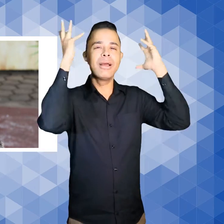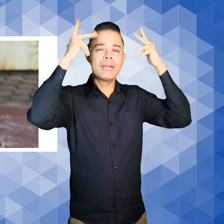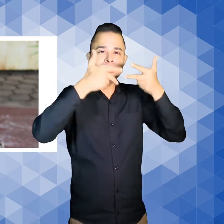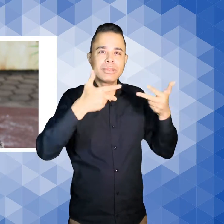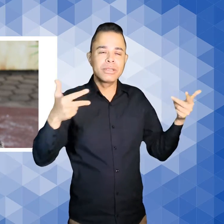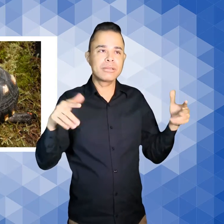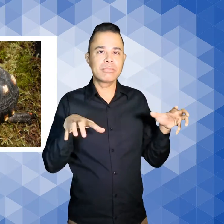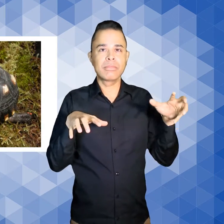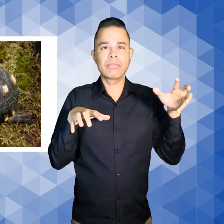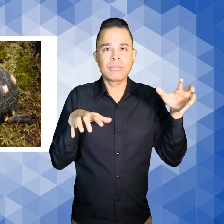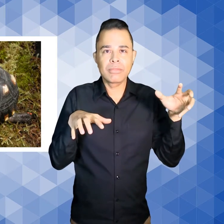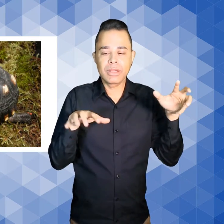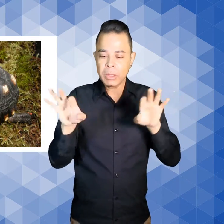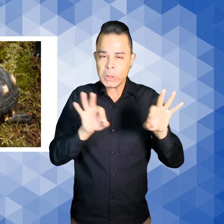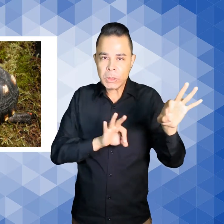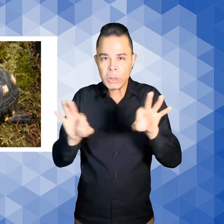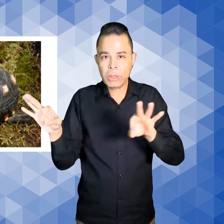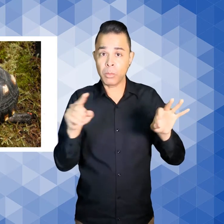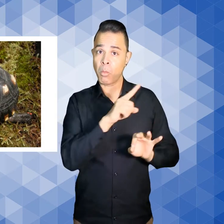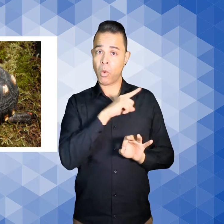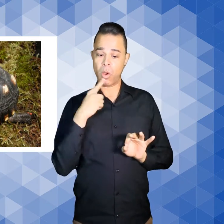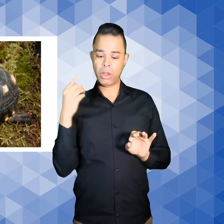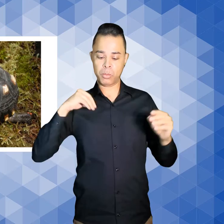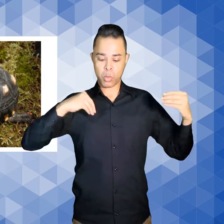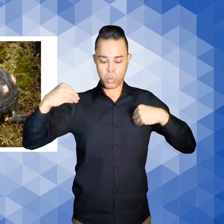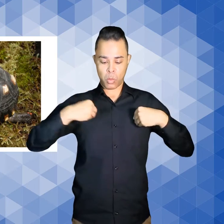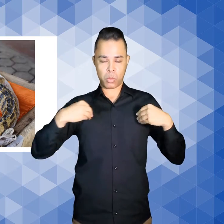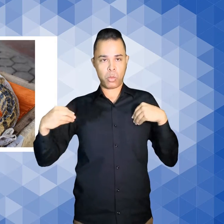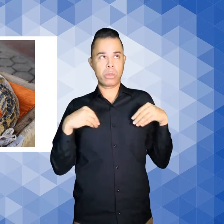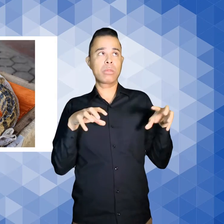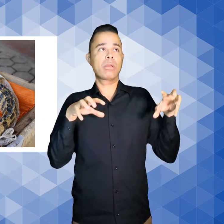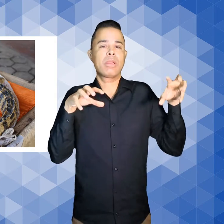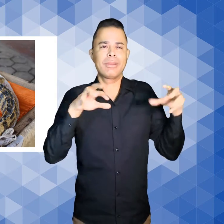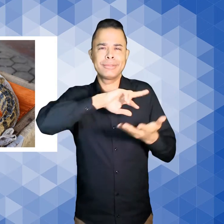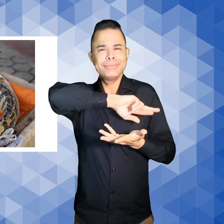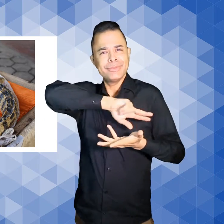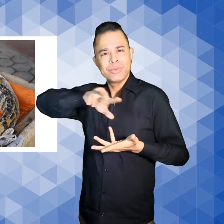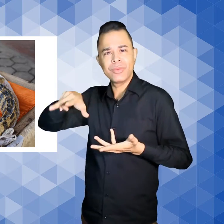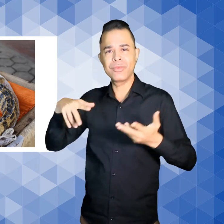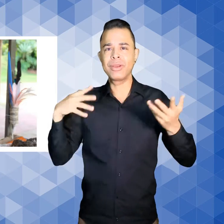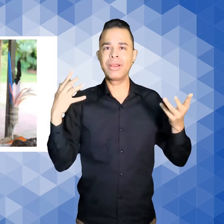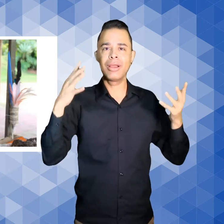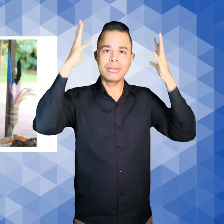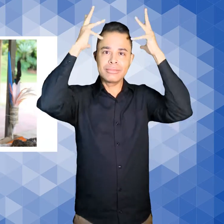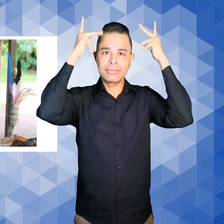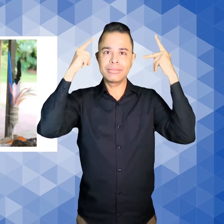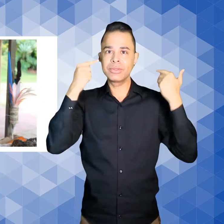de taxidermia Entre eles, mico leão dourado, jabuti, jacaré de